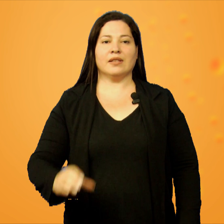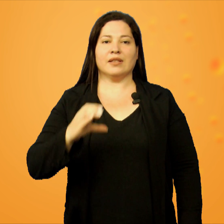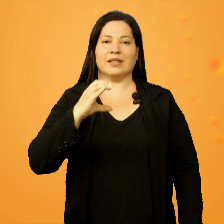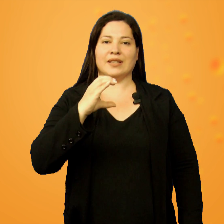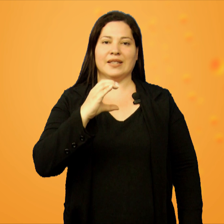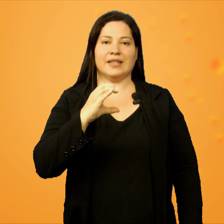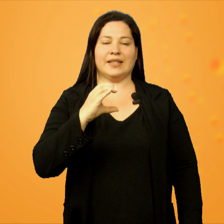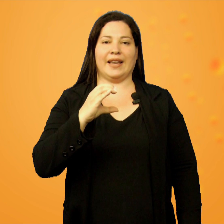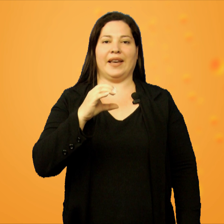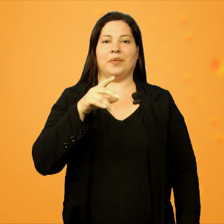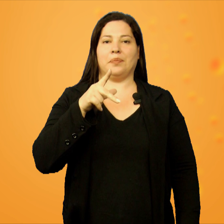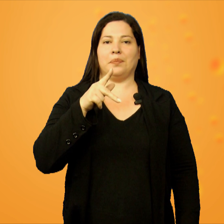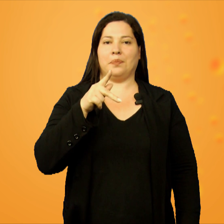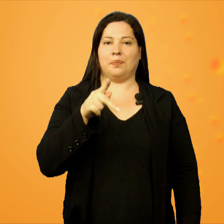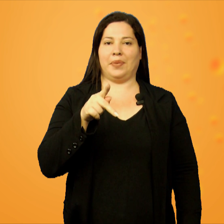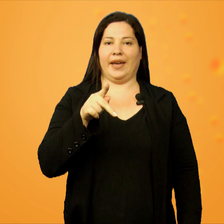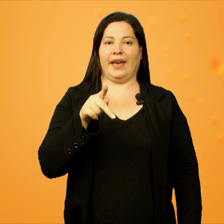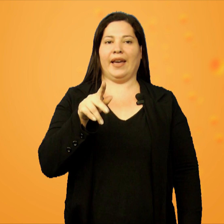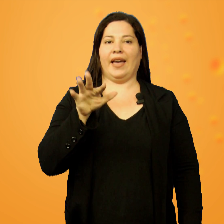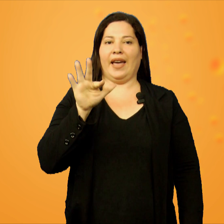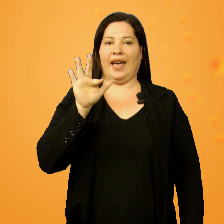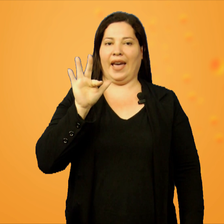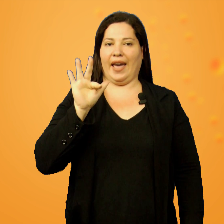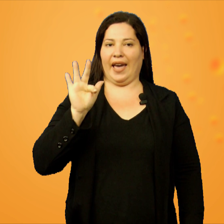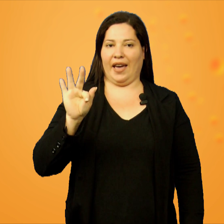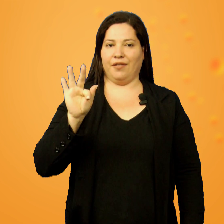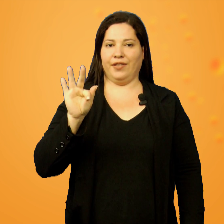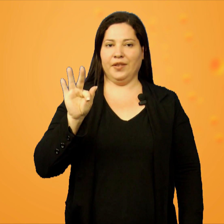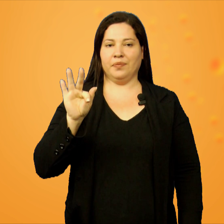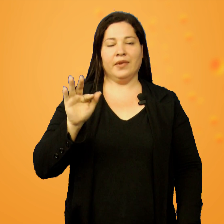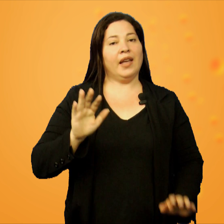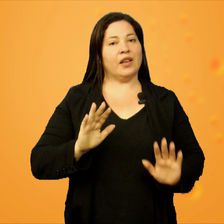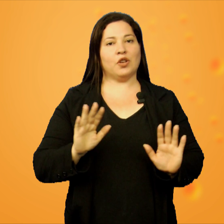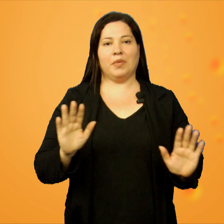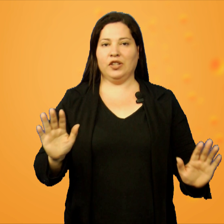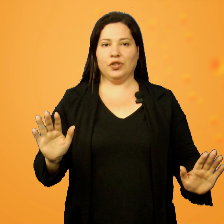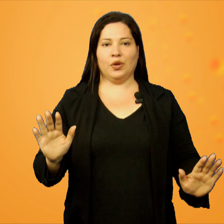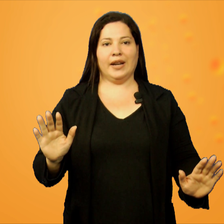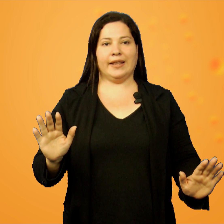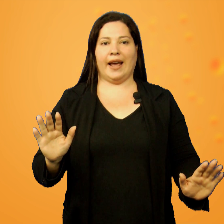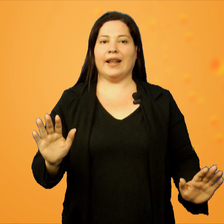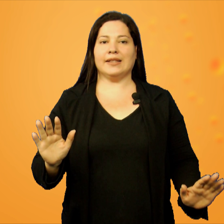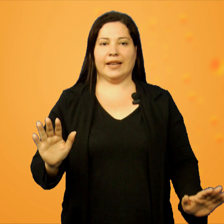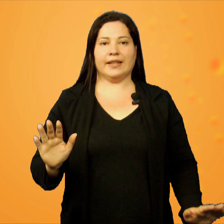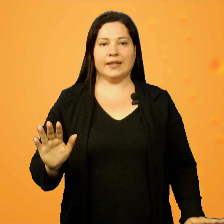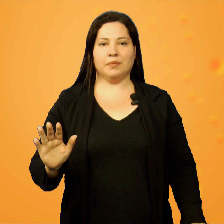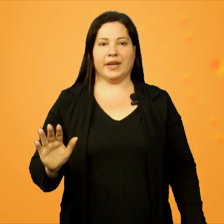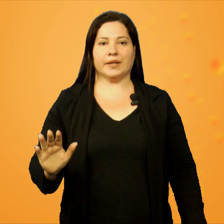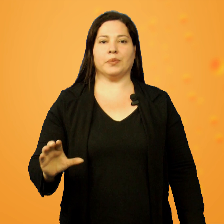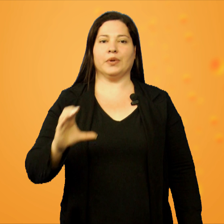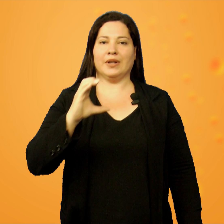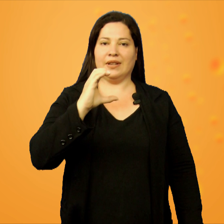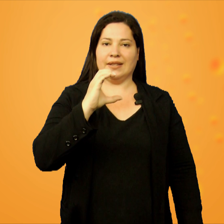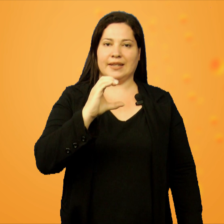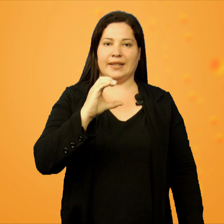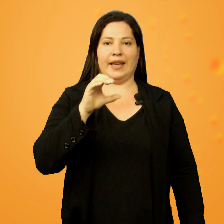C, P, F. É somente soletrar as letras mesmo. C,